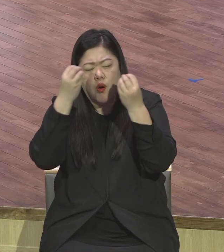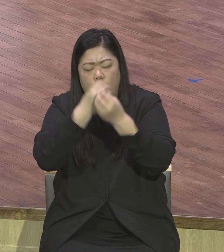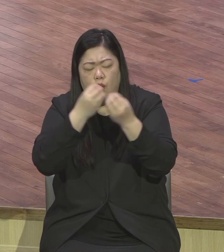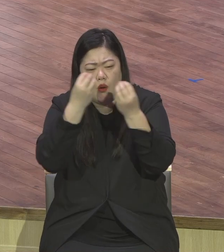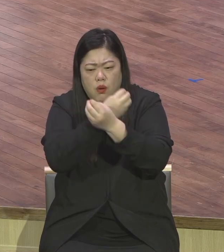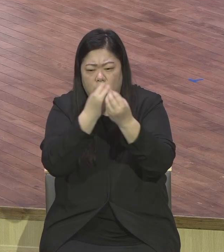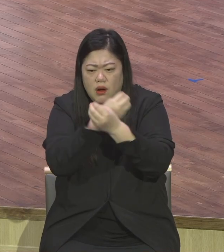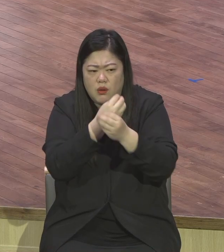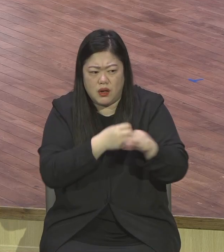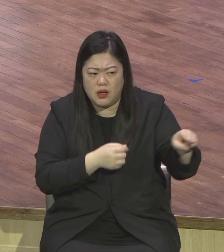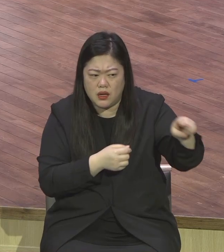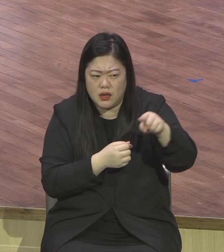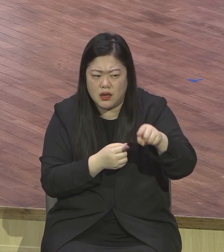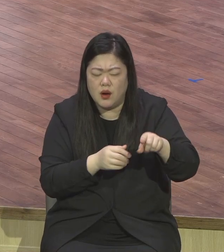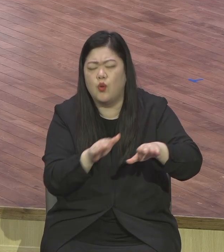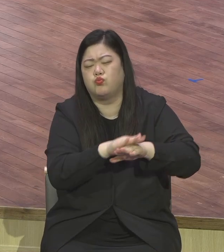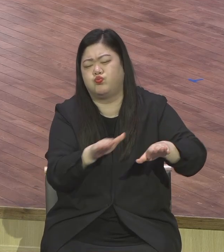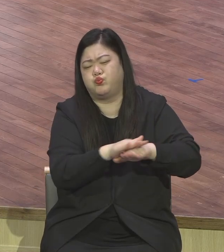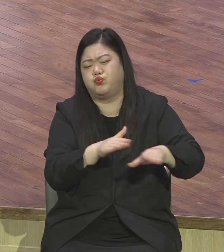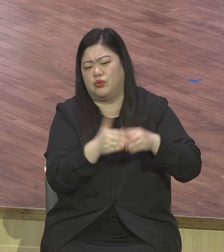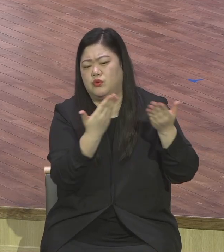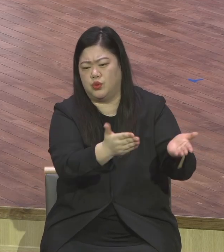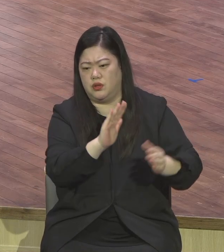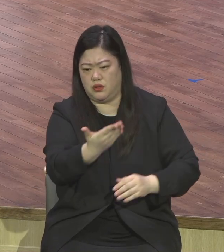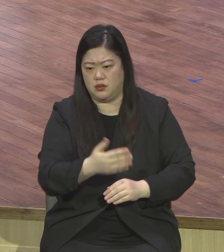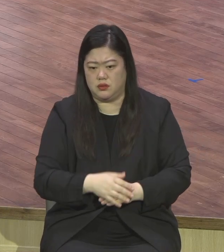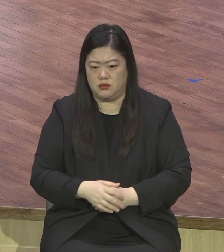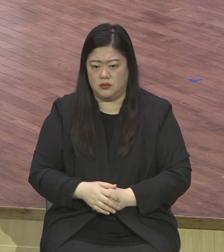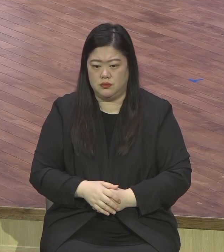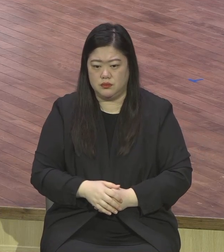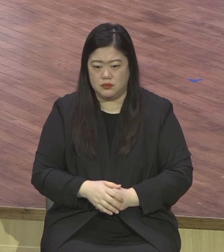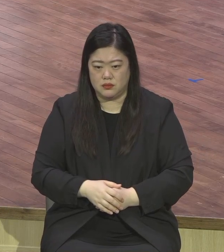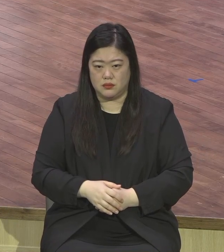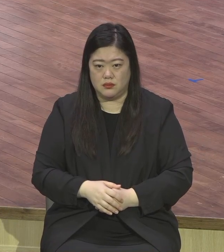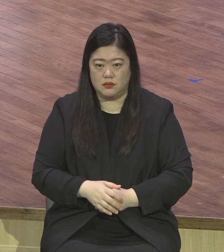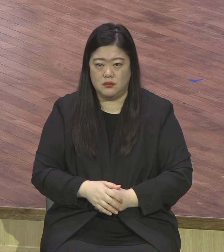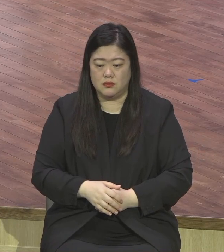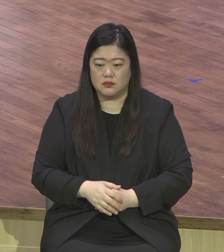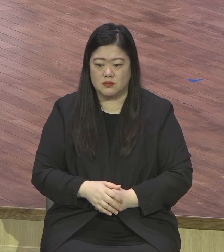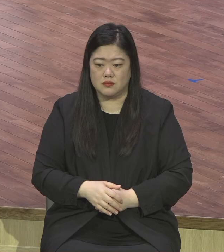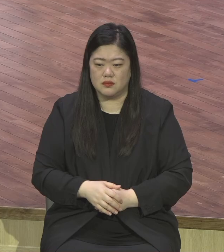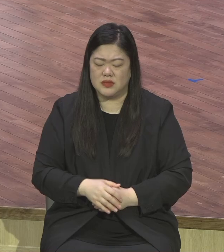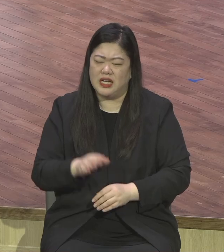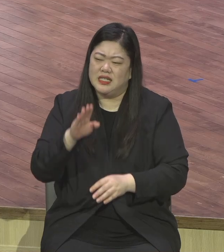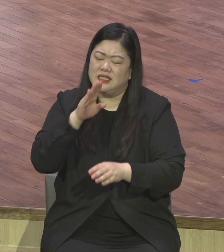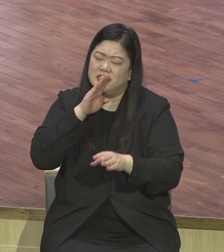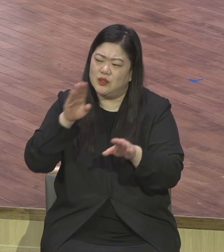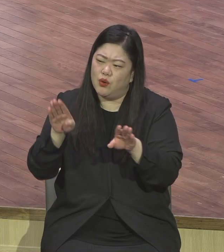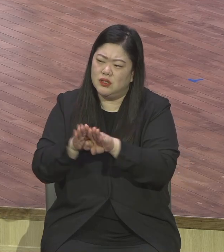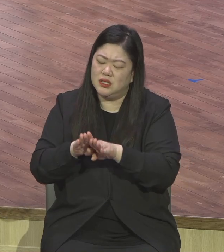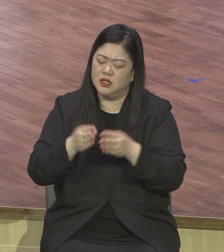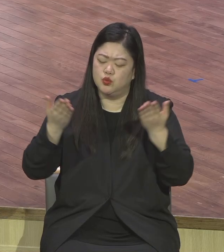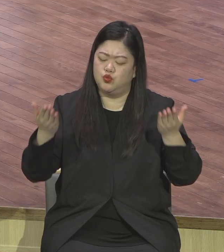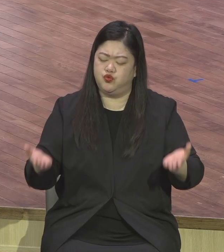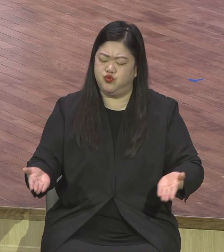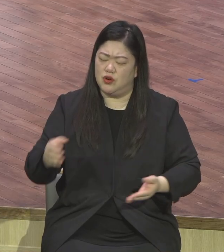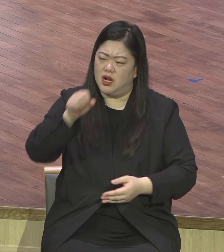영적으로 오해 교회 가면 뭐 도회 뭐 어쩐다 저쩐다 교회 나가면 뭐 술을